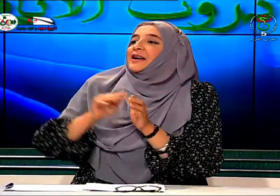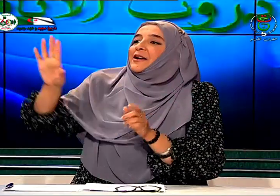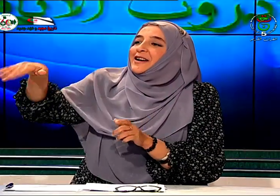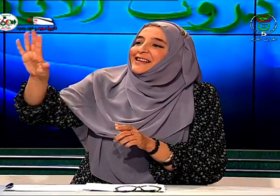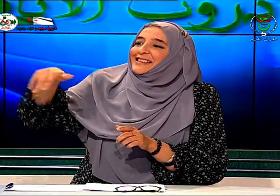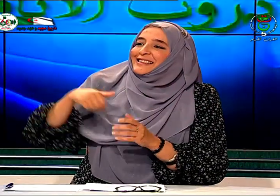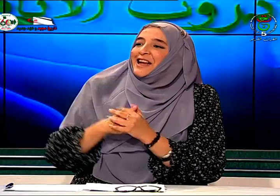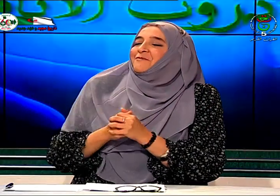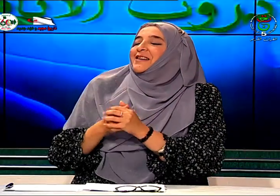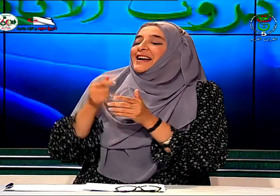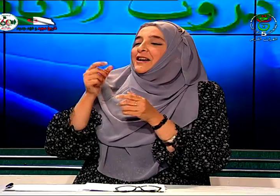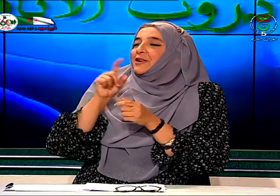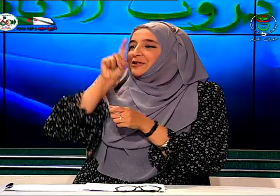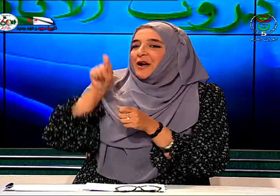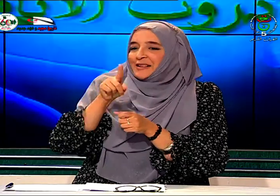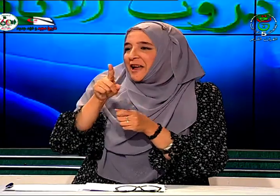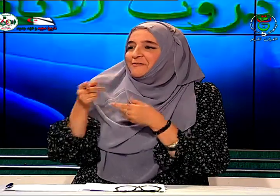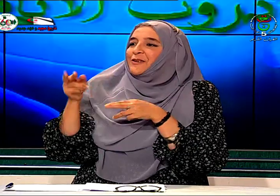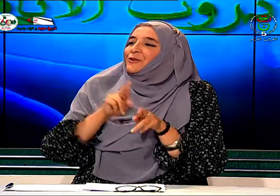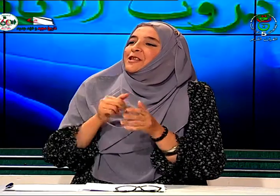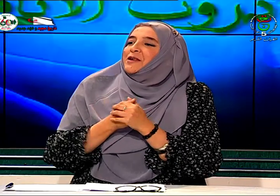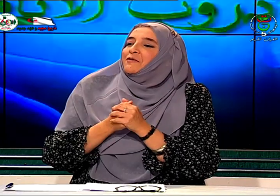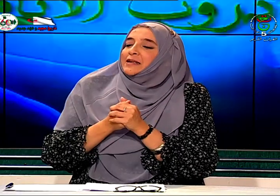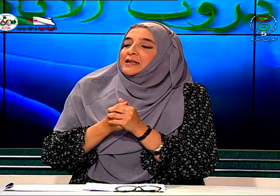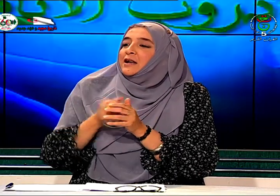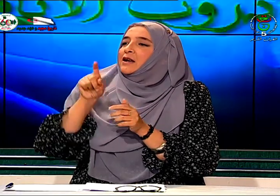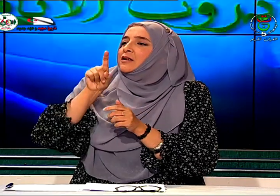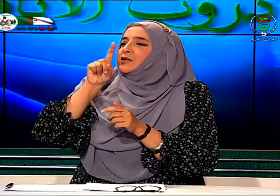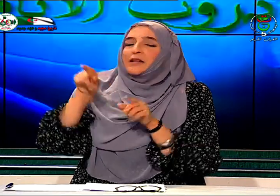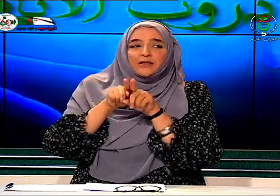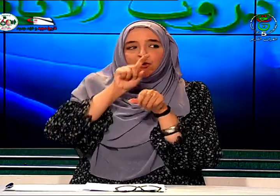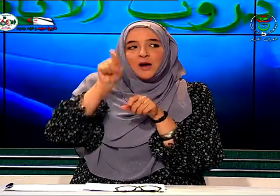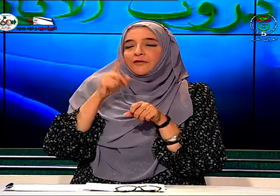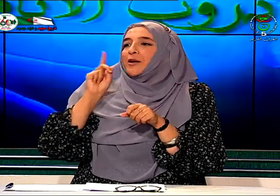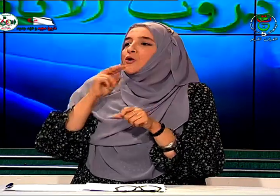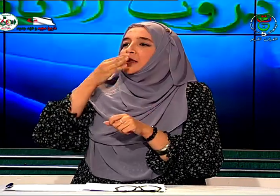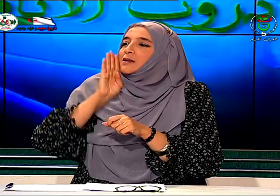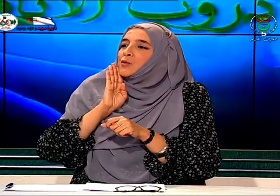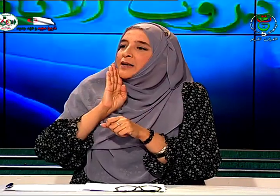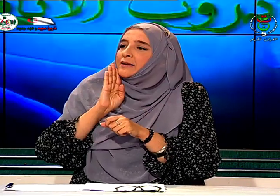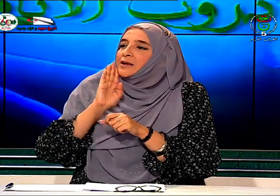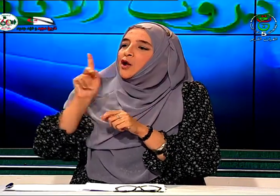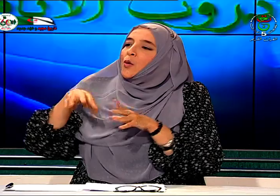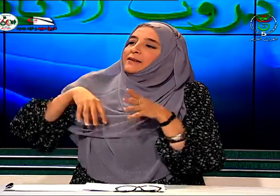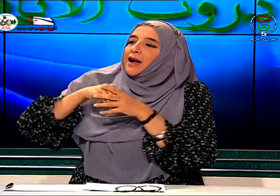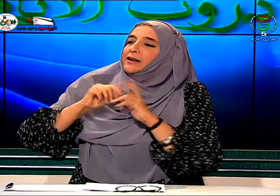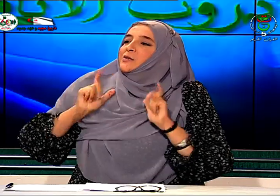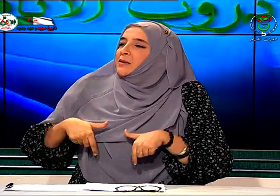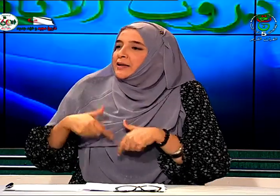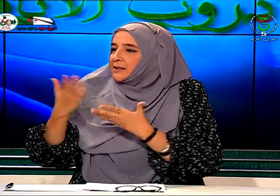نعم سؤالي نعم عدنا من الفاصل نفس السؤال فيما يخص الولدين والتحاقك بالمدرسة